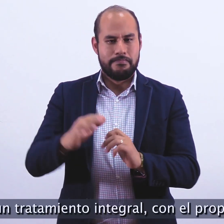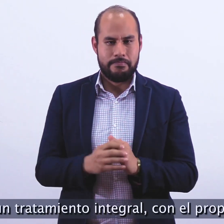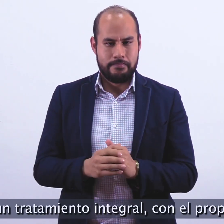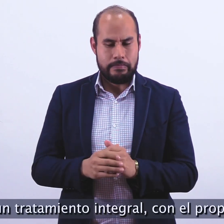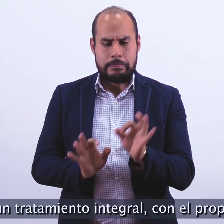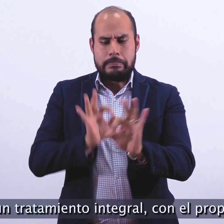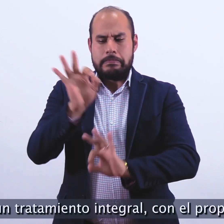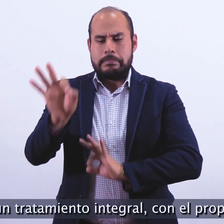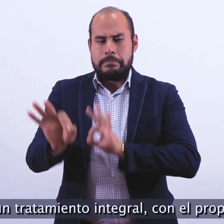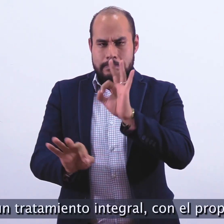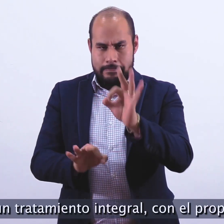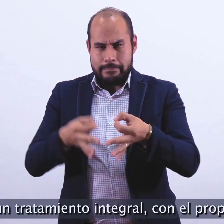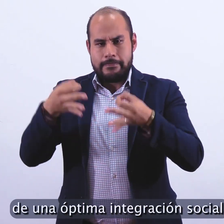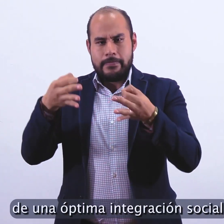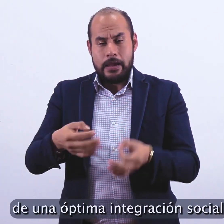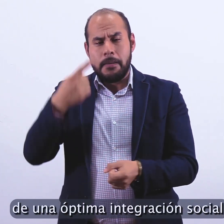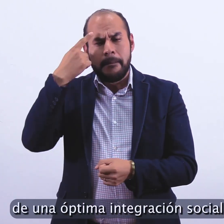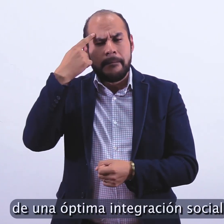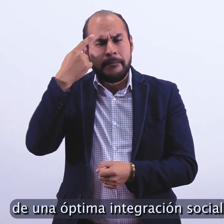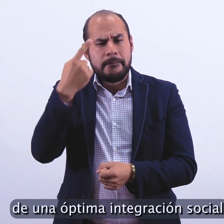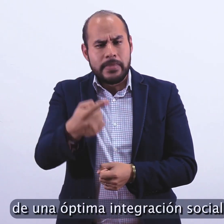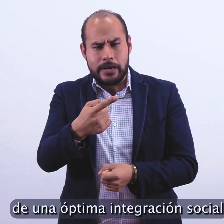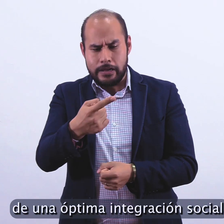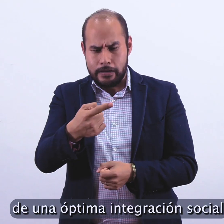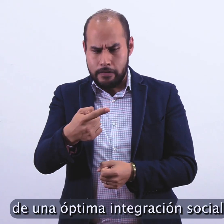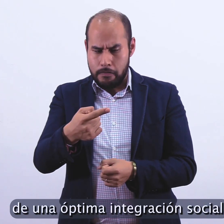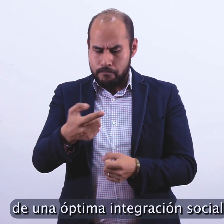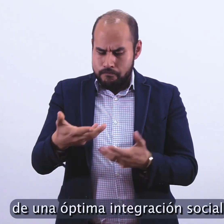con el propósito de una óptima integración social.